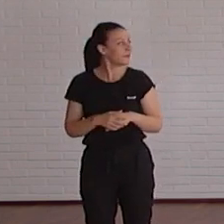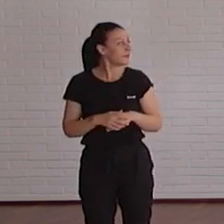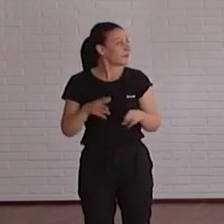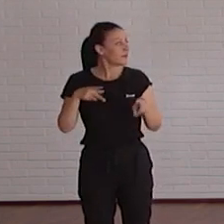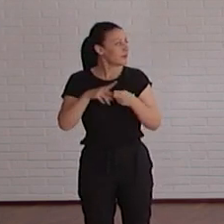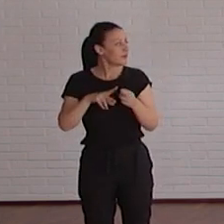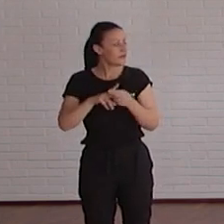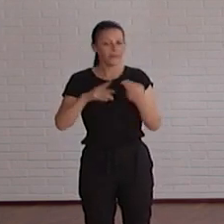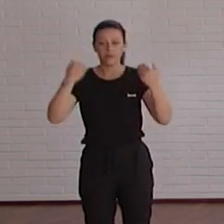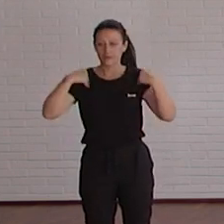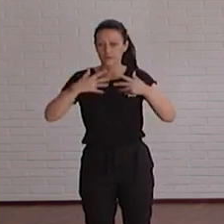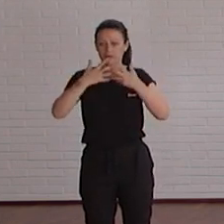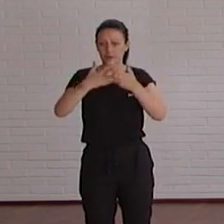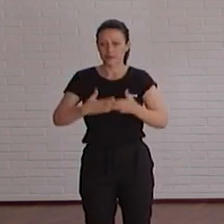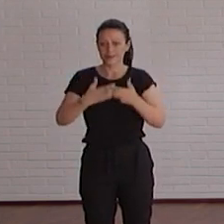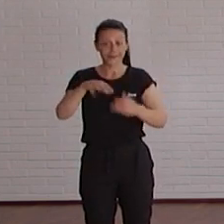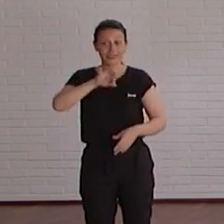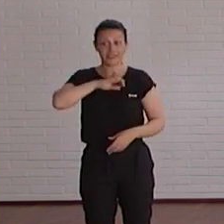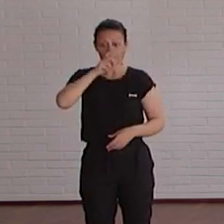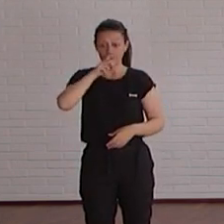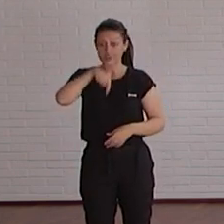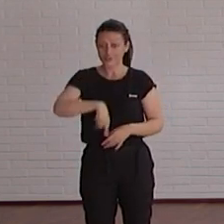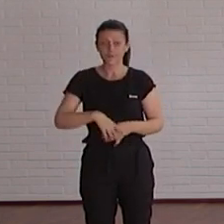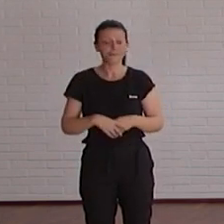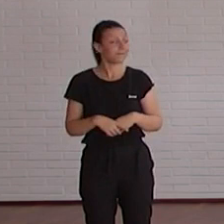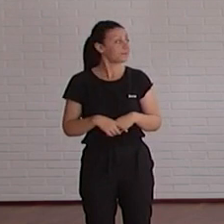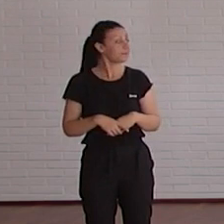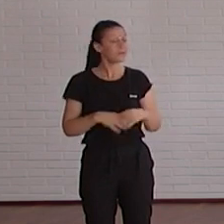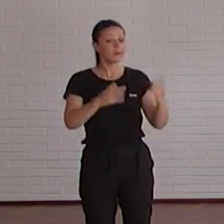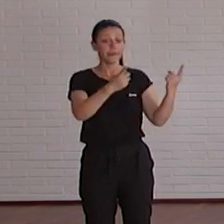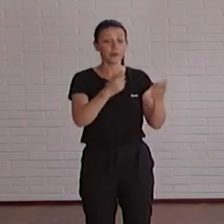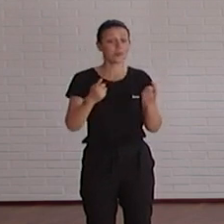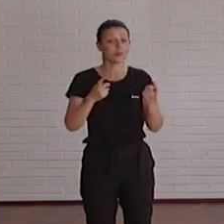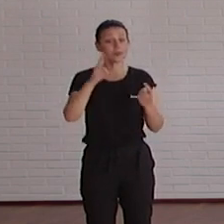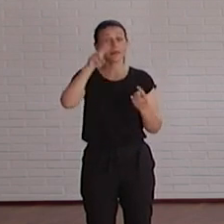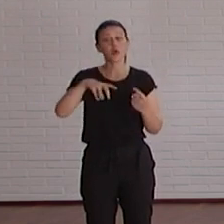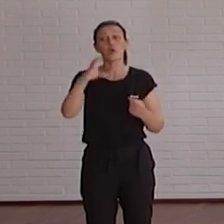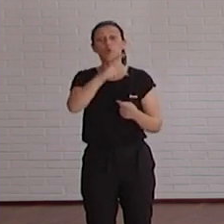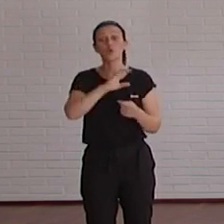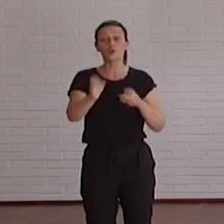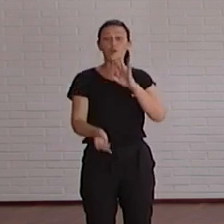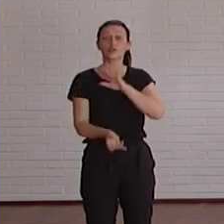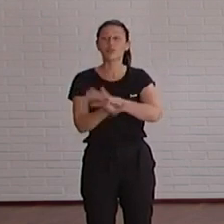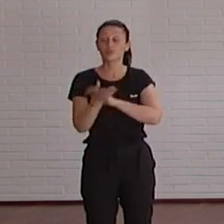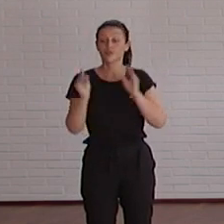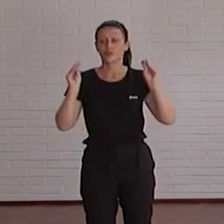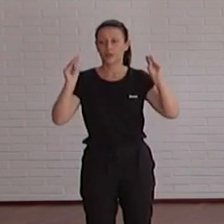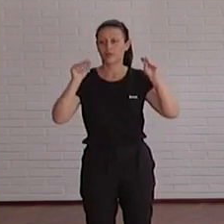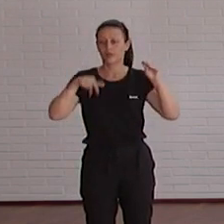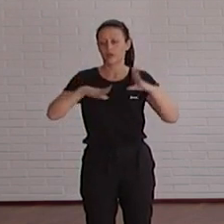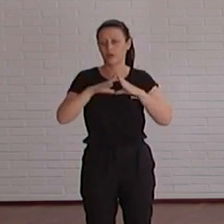ya en total funcionamiento desde enero de este año y para quien lo necesite también hemos creado un curso formativo en Moodle.